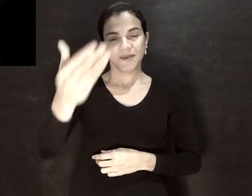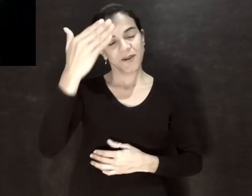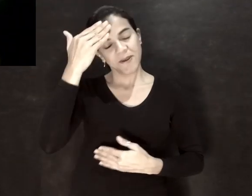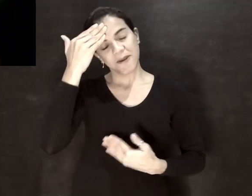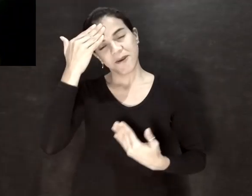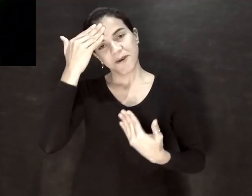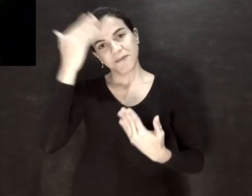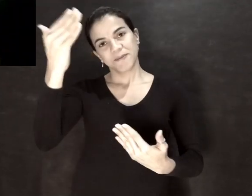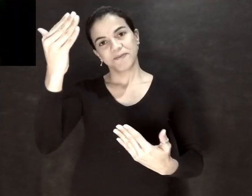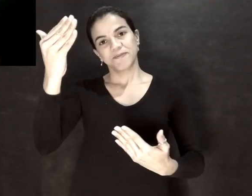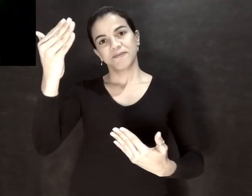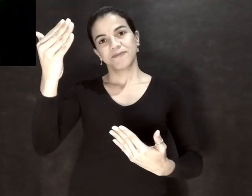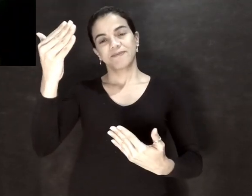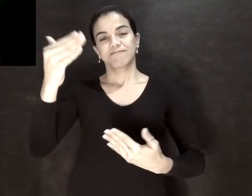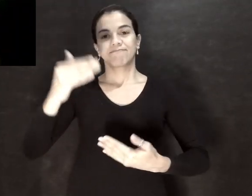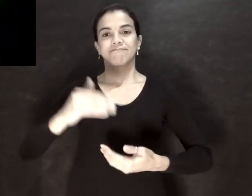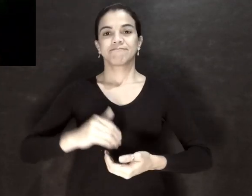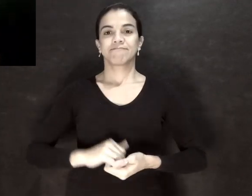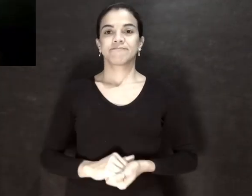Muito obrigada.